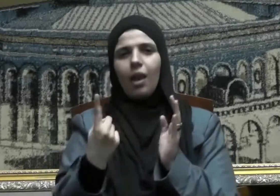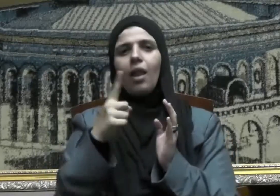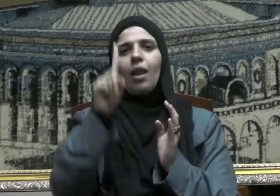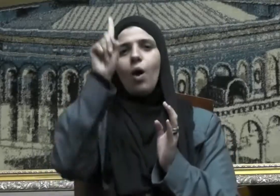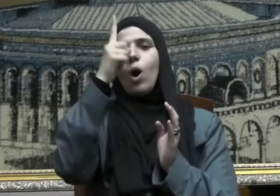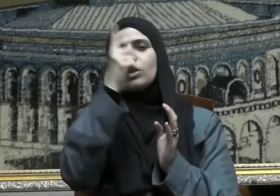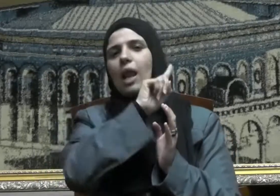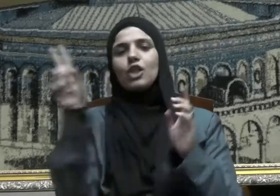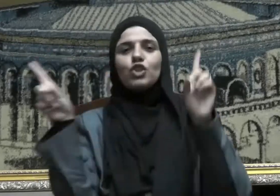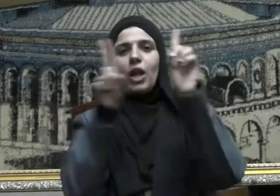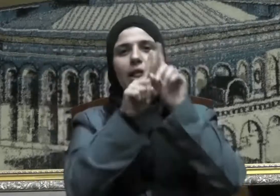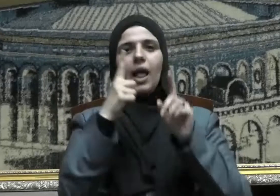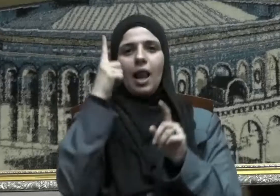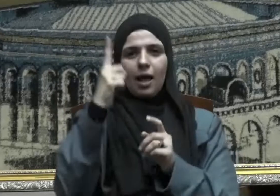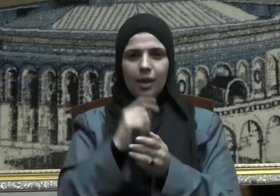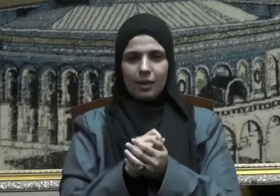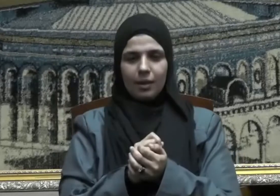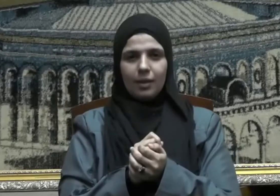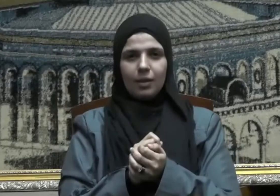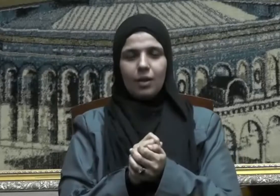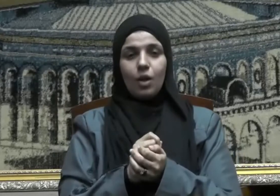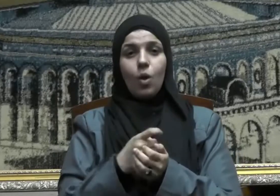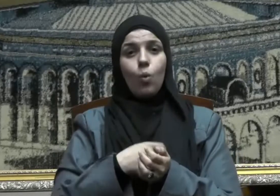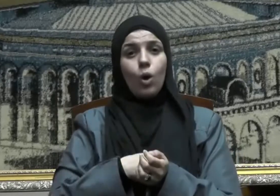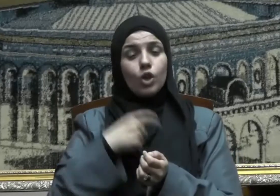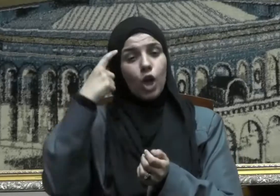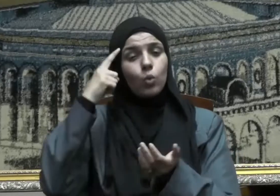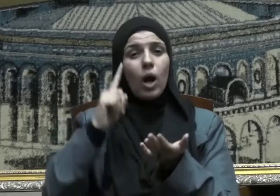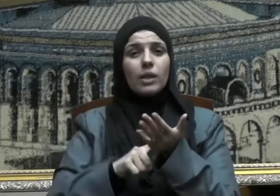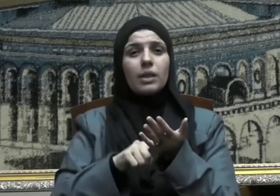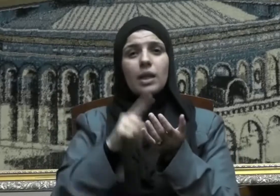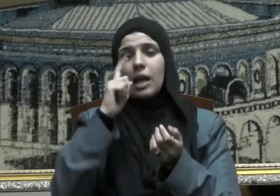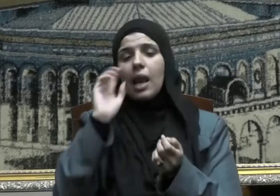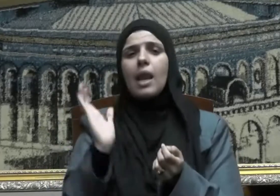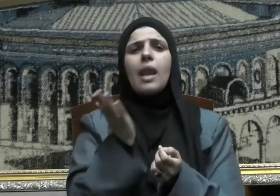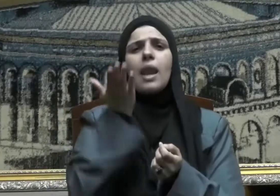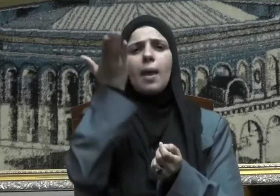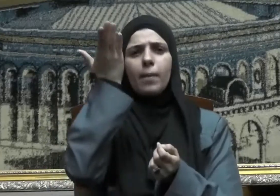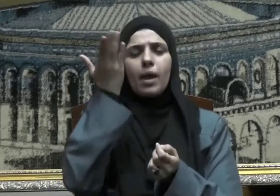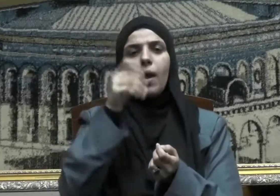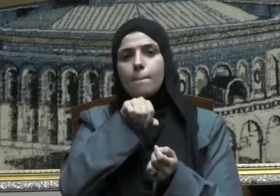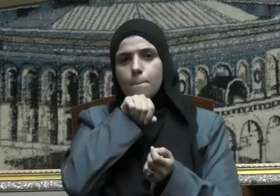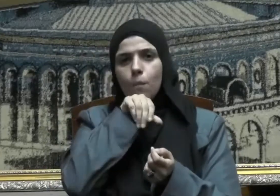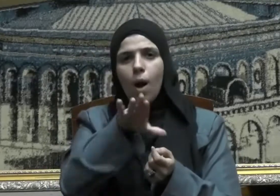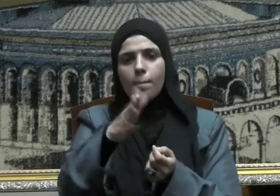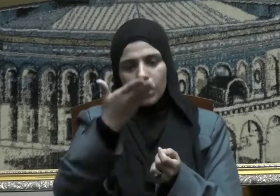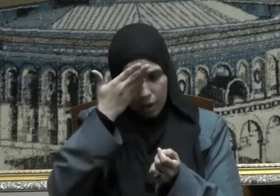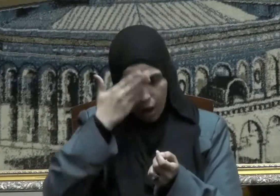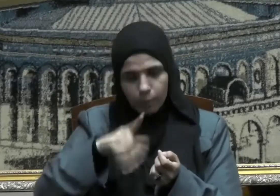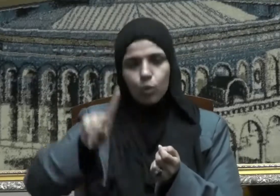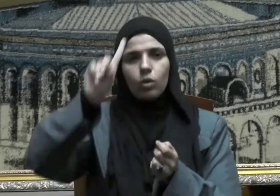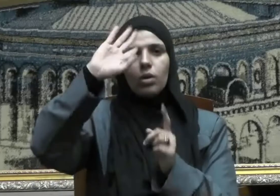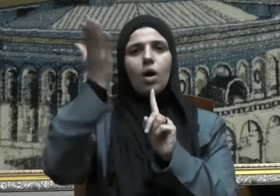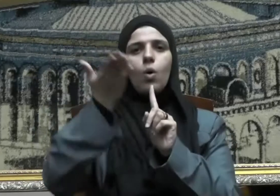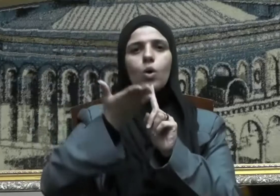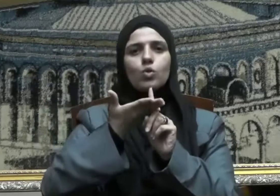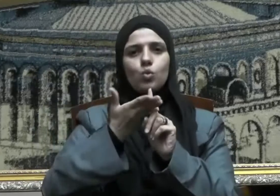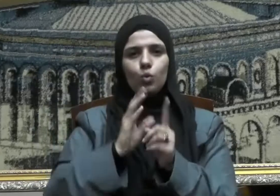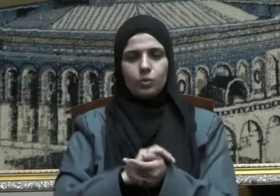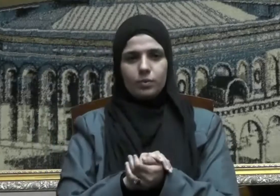اله الا الله وحده لا شريك له واشهد ان سيدنا ونبينا محمدا